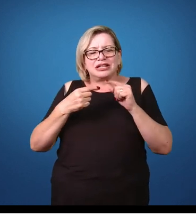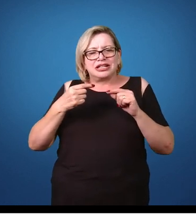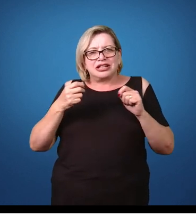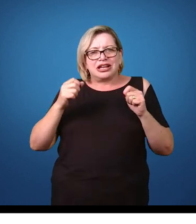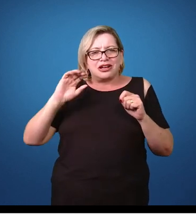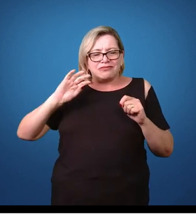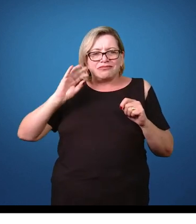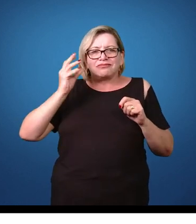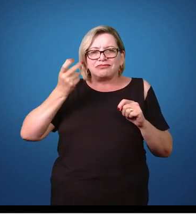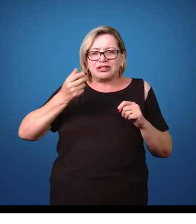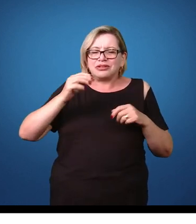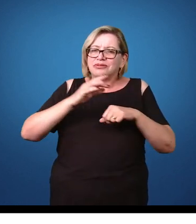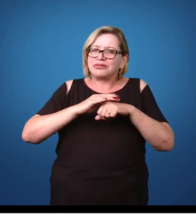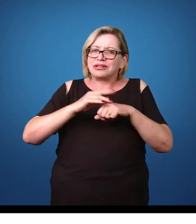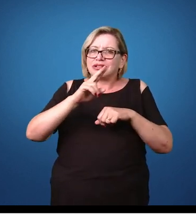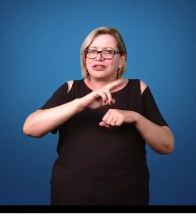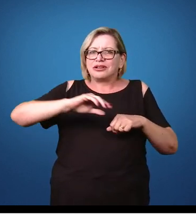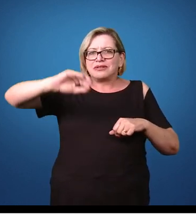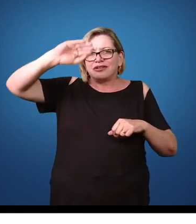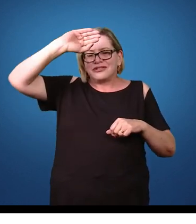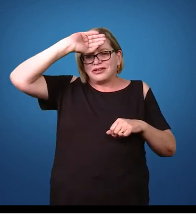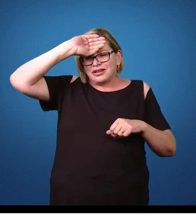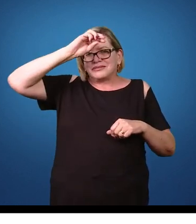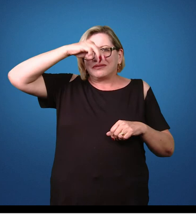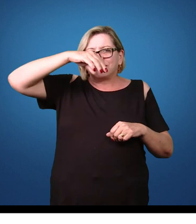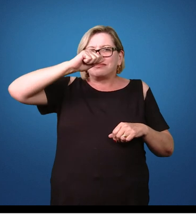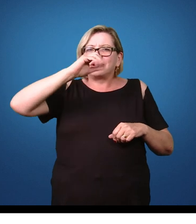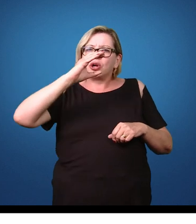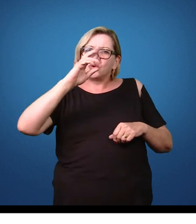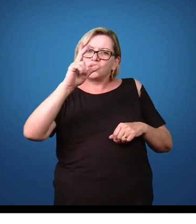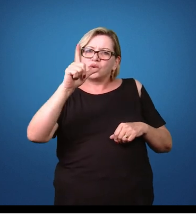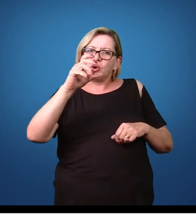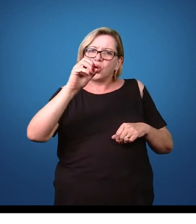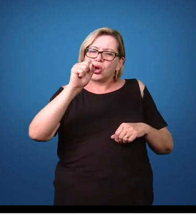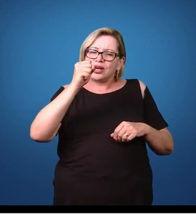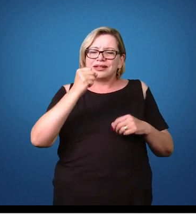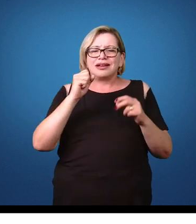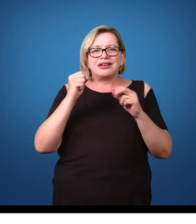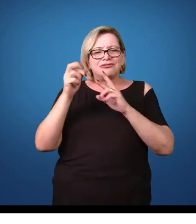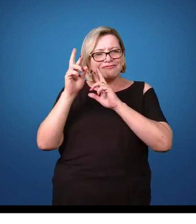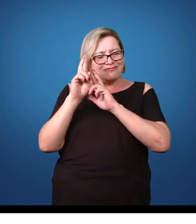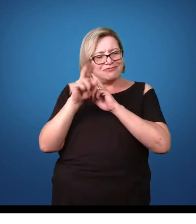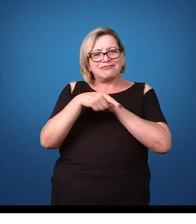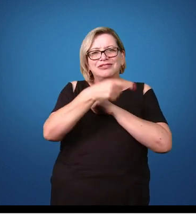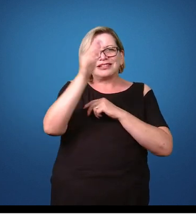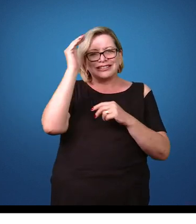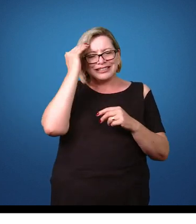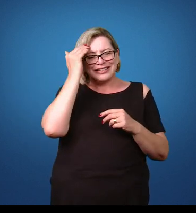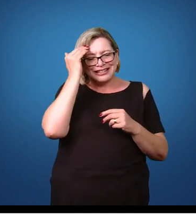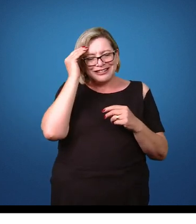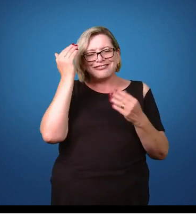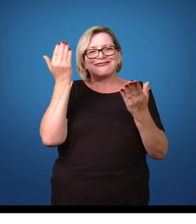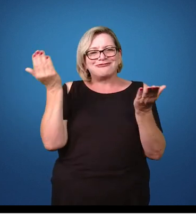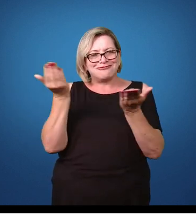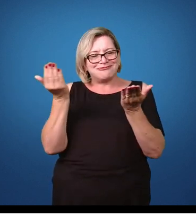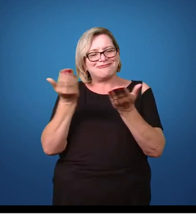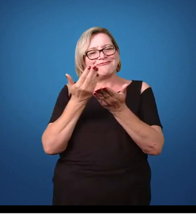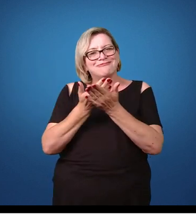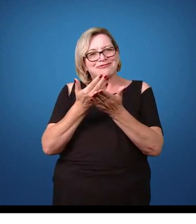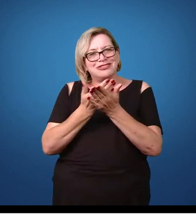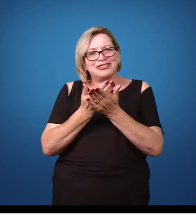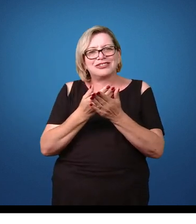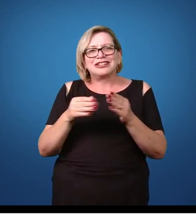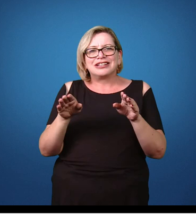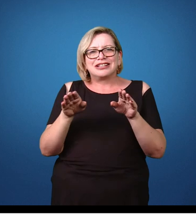por fim, apresentar a doença que é a febre maculosa. Bom, pessoal, espero que tenham entendido essa aula relacionada aos artrópodos, especificamente aos